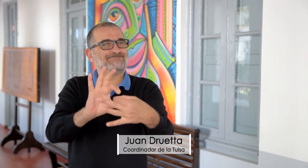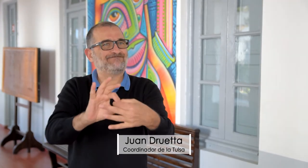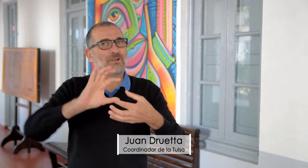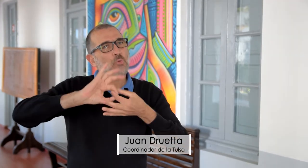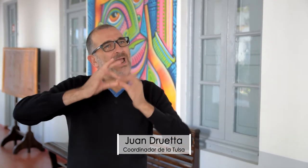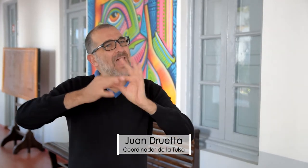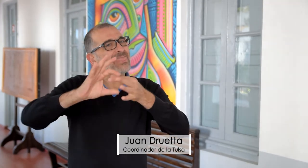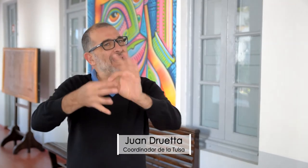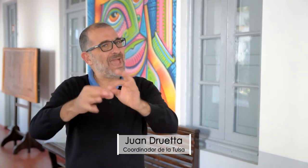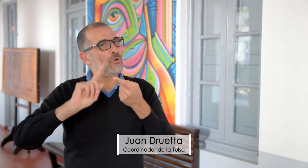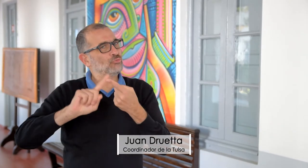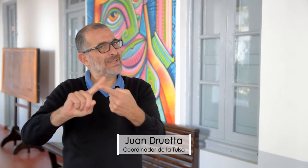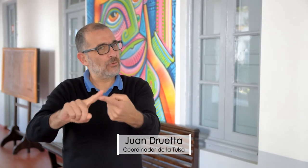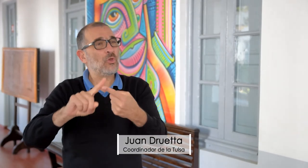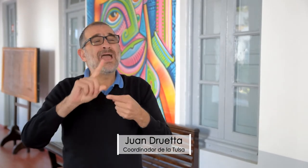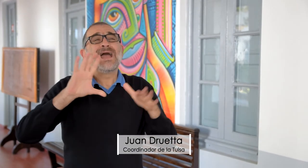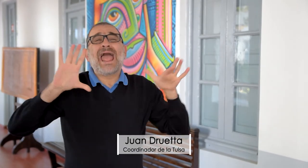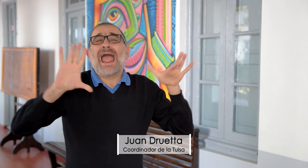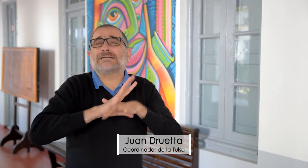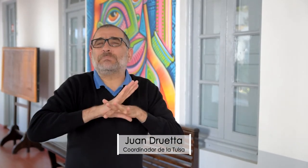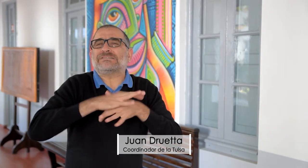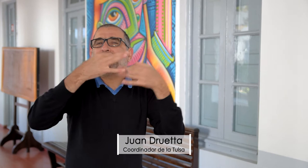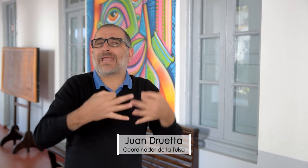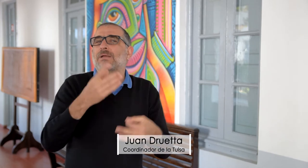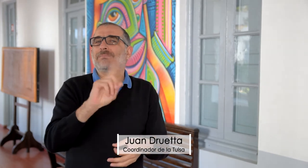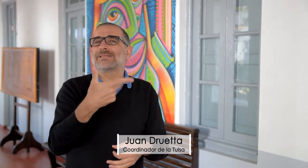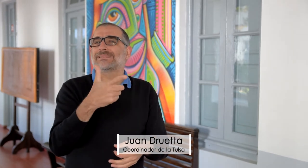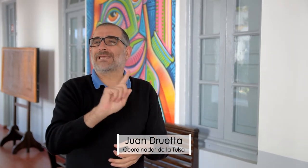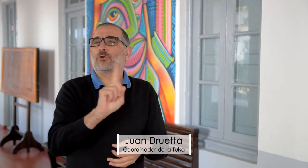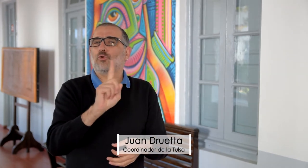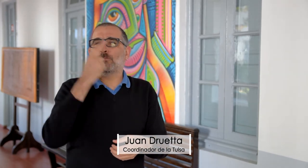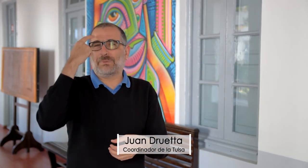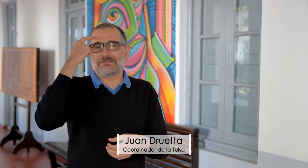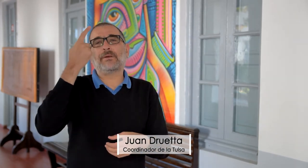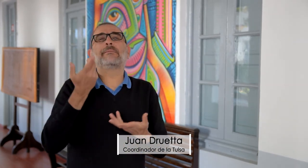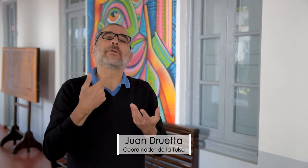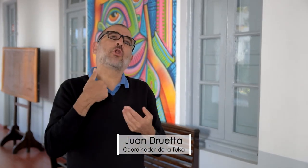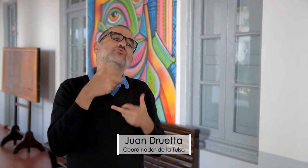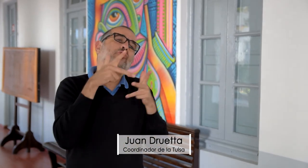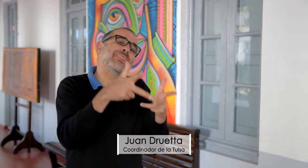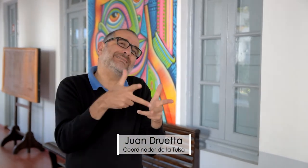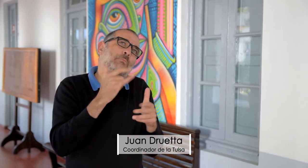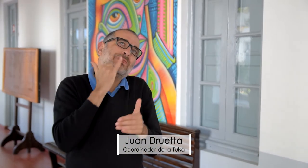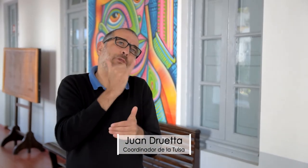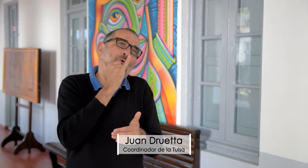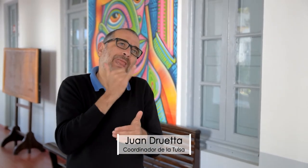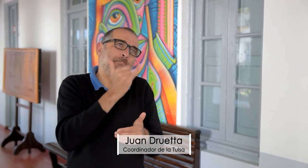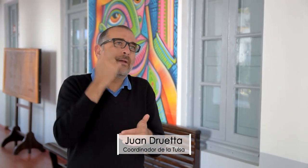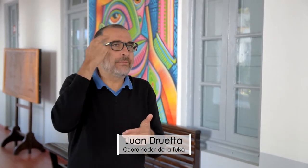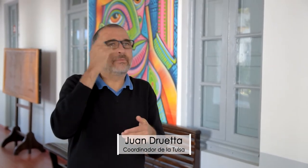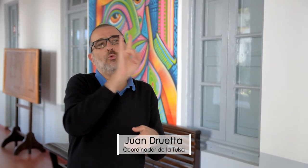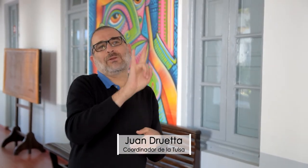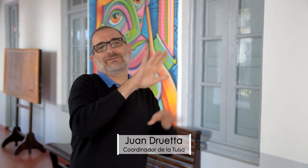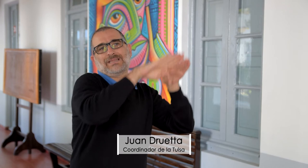caminos y nexos, generar algunas cadenas de contacto. Específicamente, no es que estamos pensando, nosotros